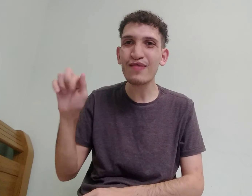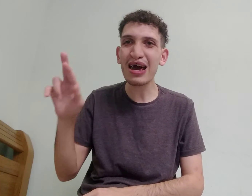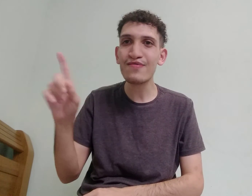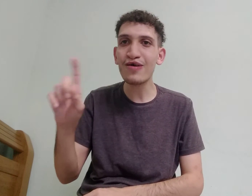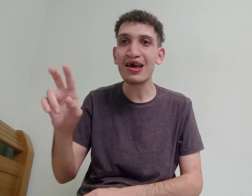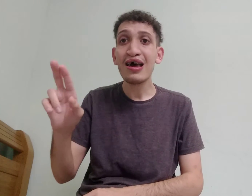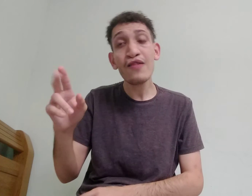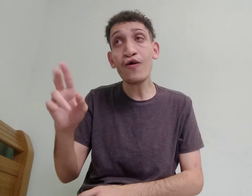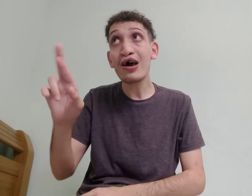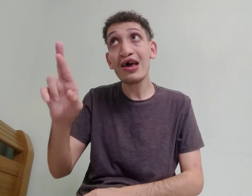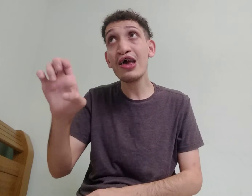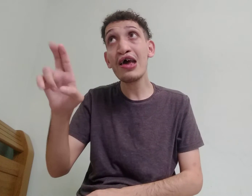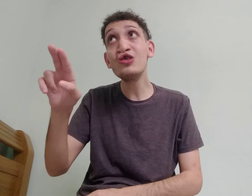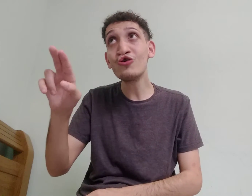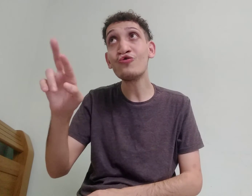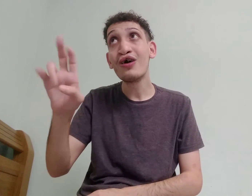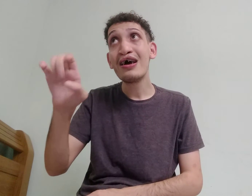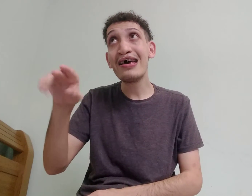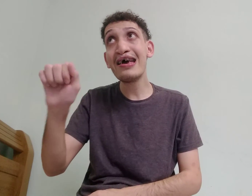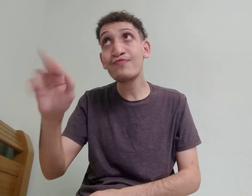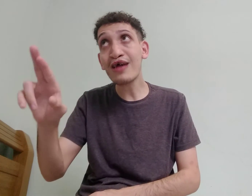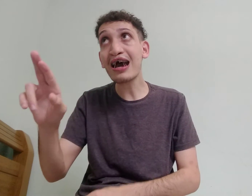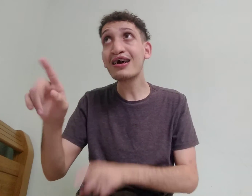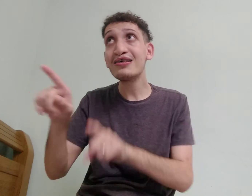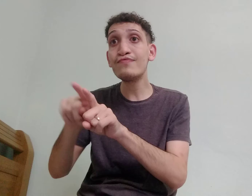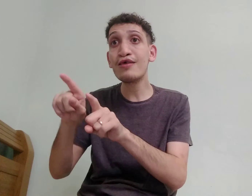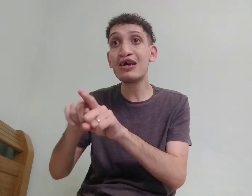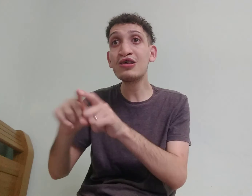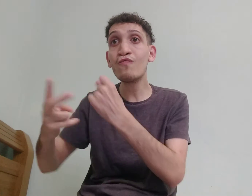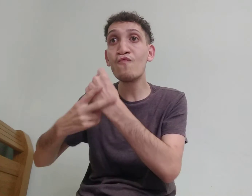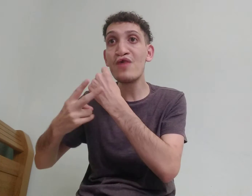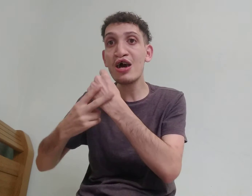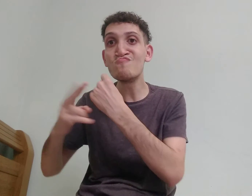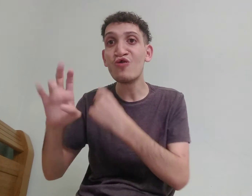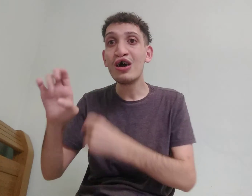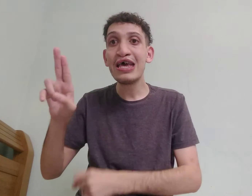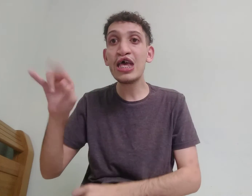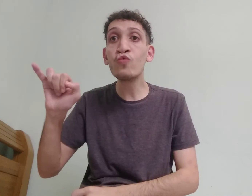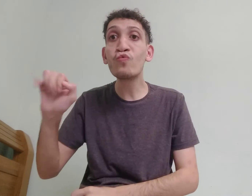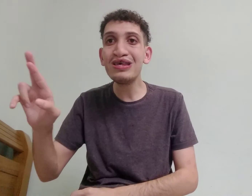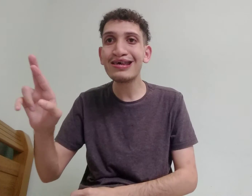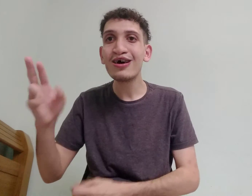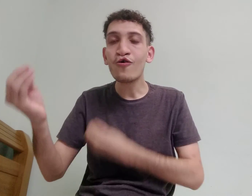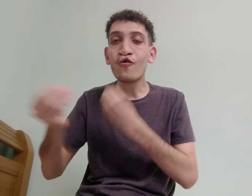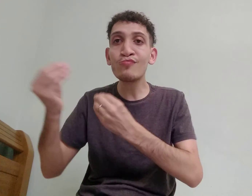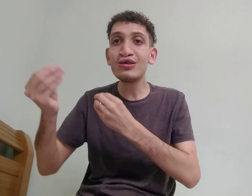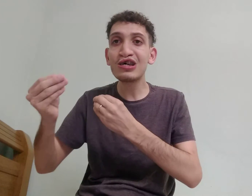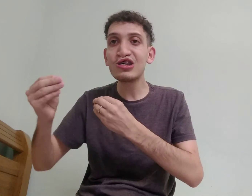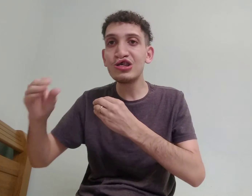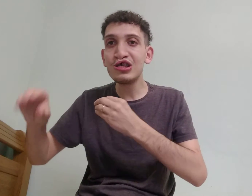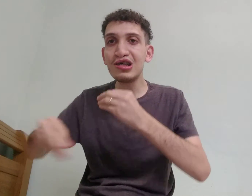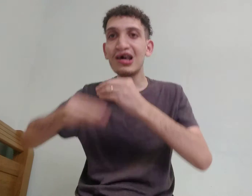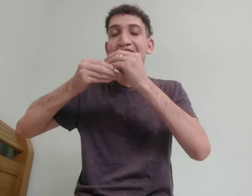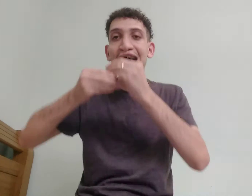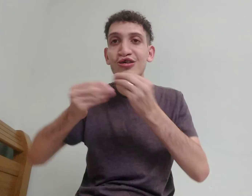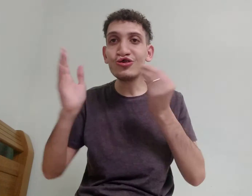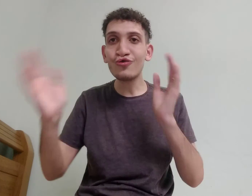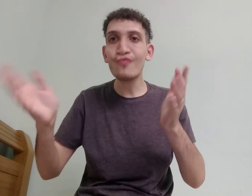não é, não, isso, reinar, que também é o verbo, reulis, onde a gente, aí são leis da